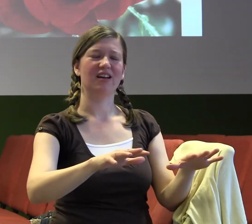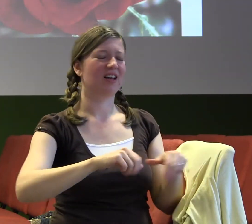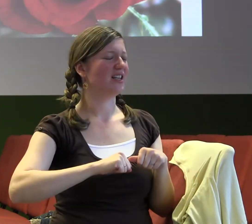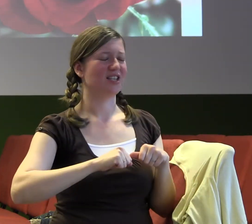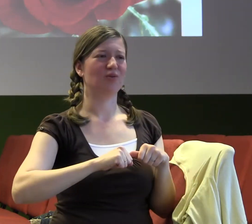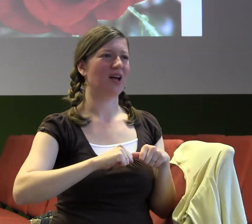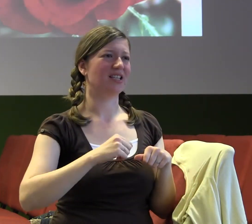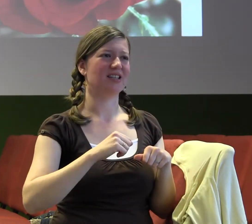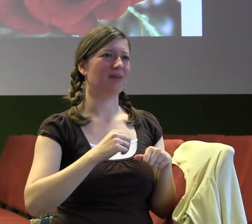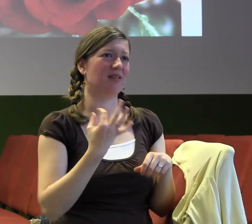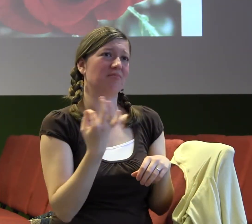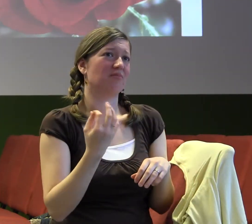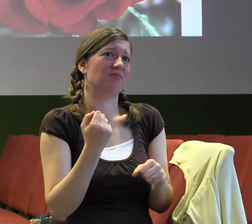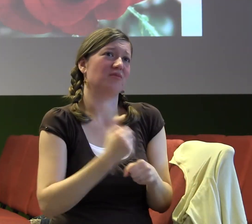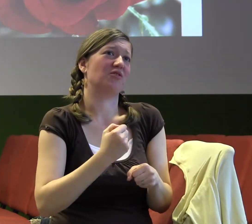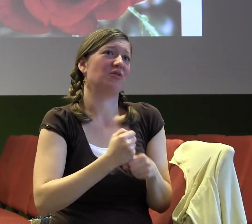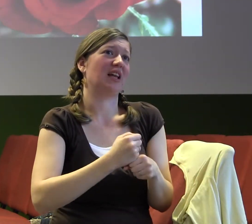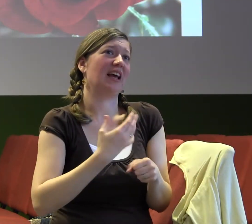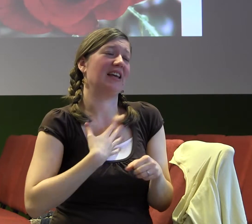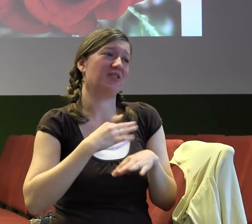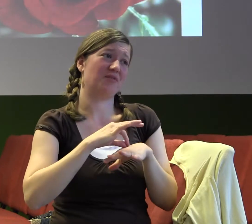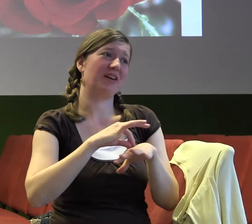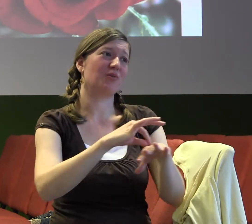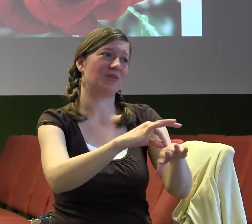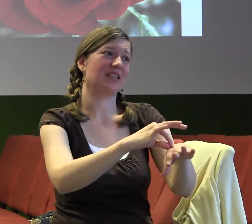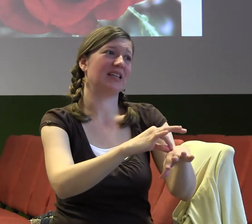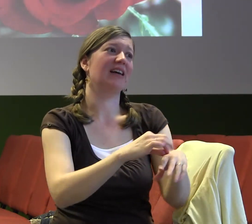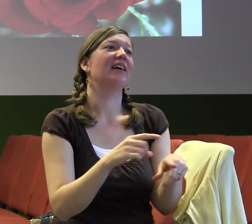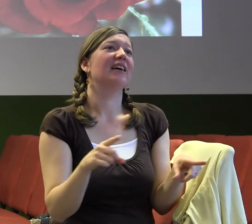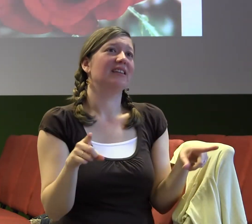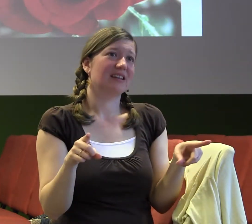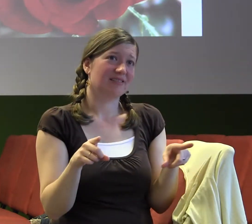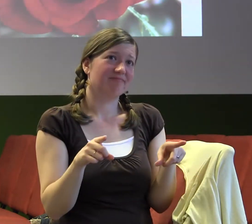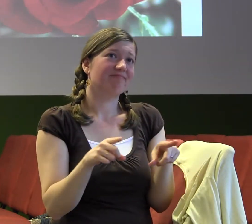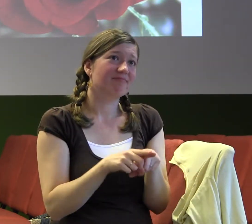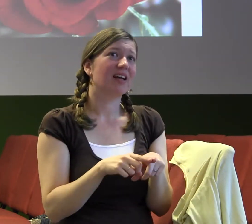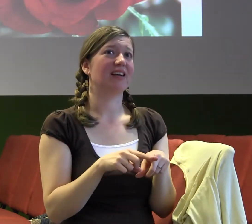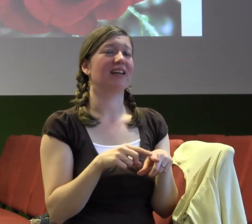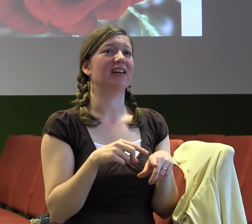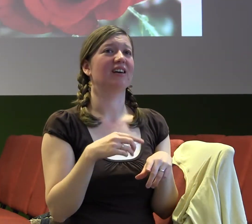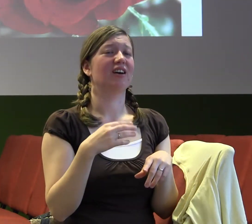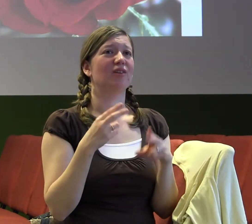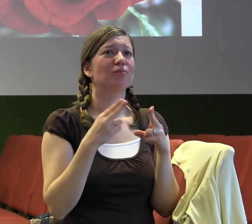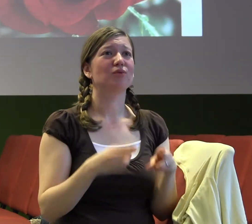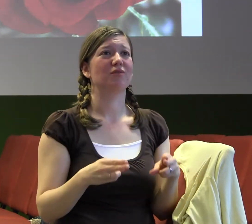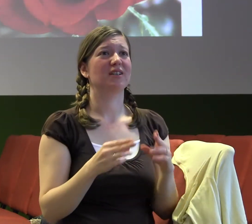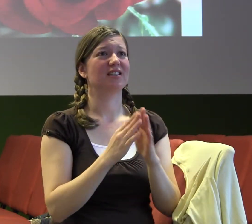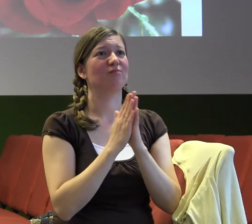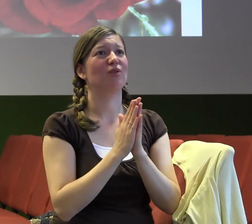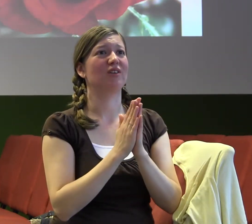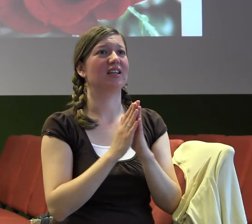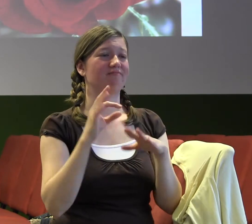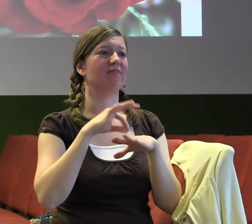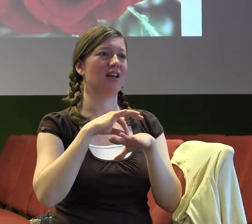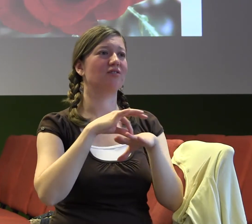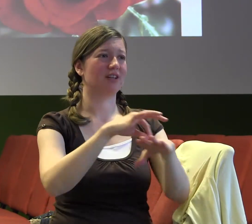protože jsem neobhájila bakalářskou práci a musela jsem sát druhou, novou a v tom prvním případě, kdy jsem to neobhájila, tak